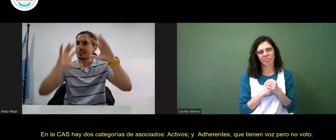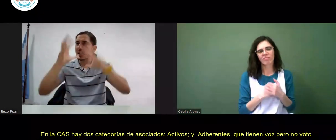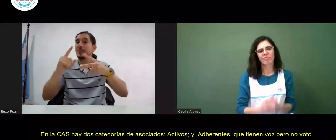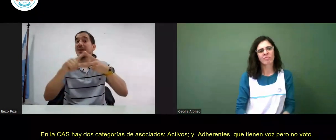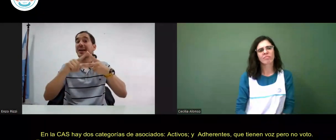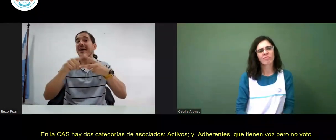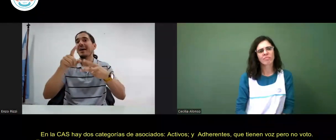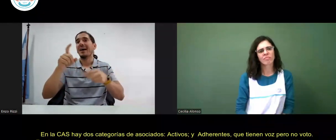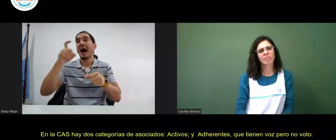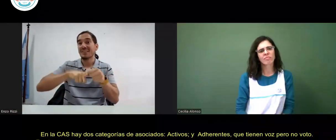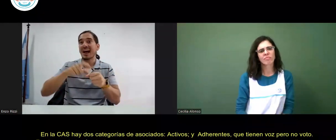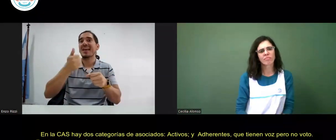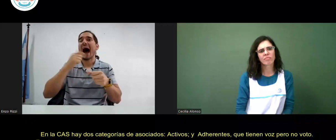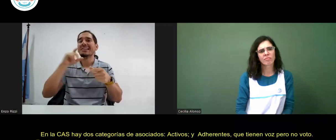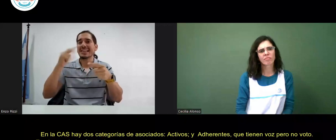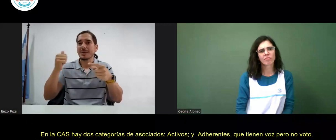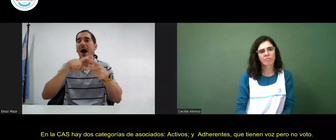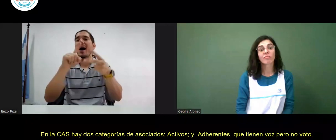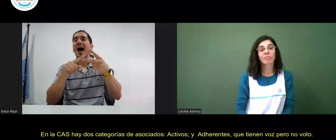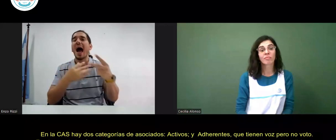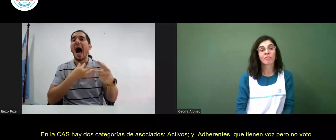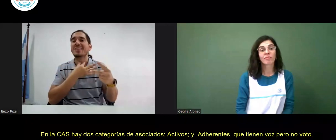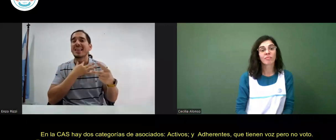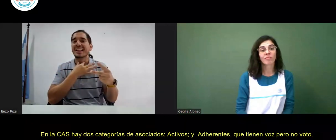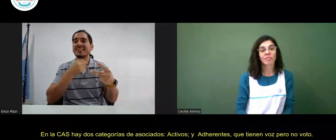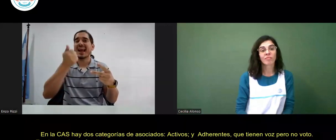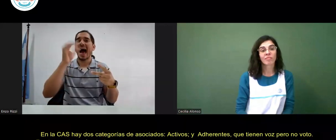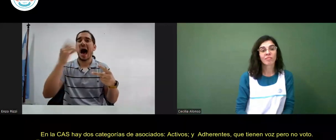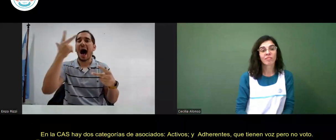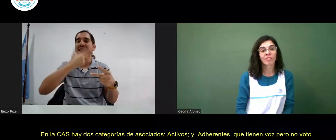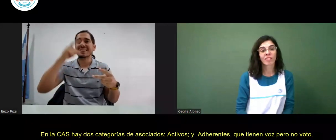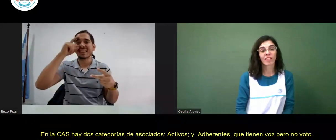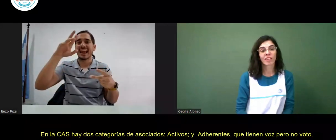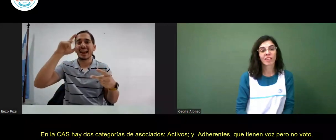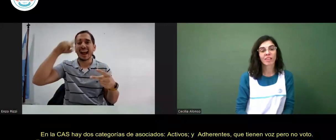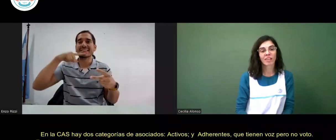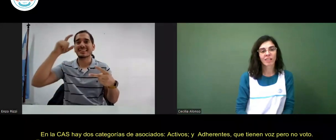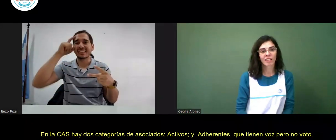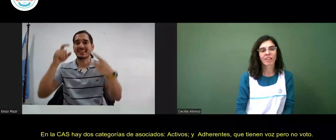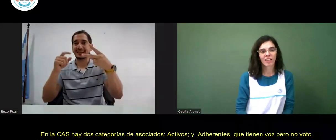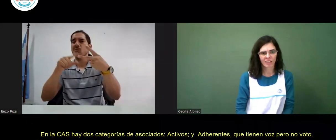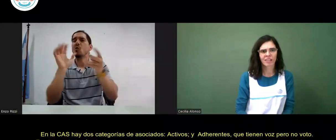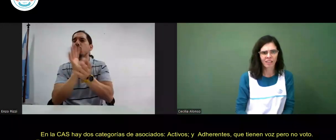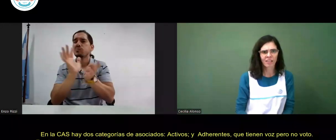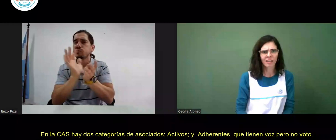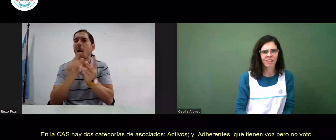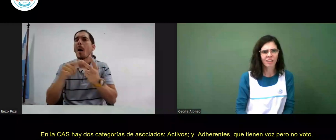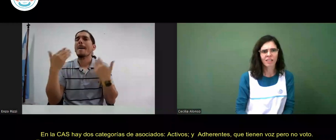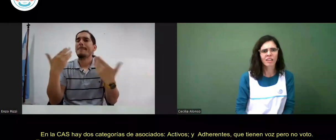categorías de asociados activos y adherentes que tienen voz